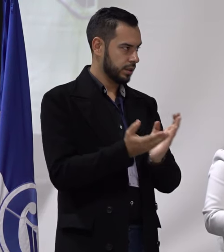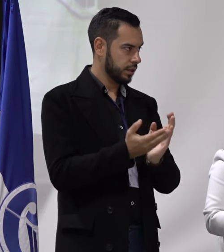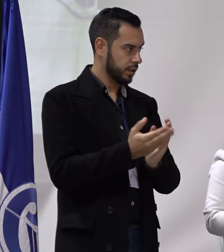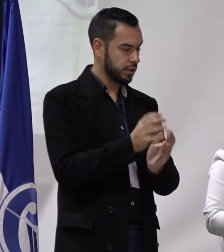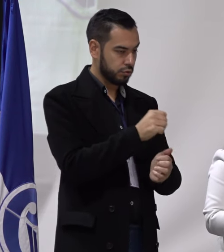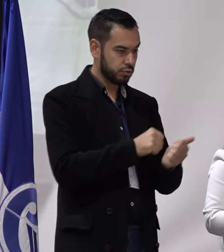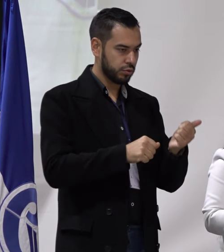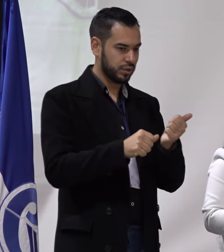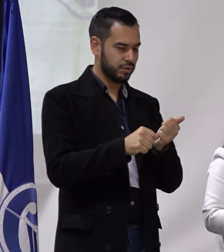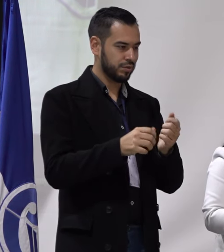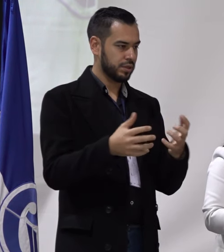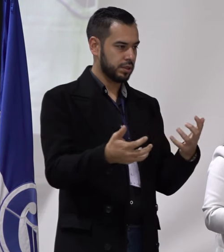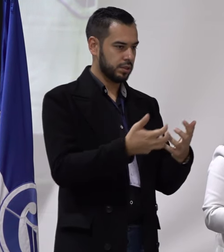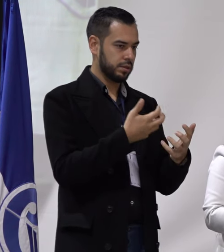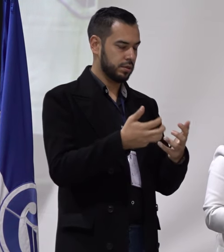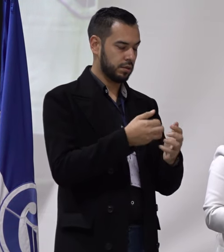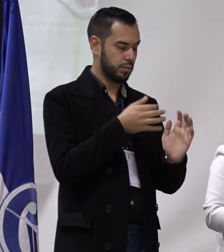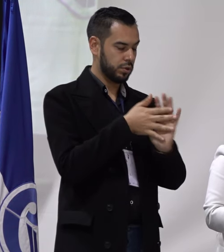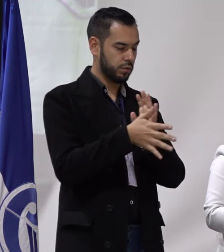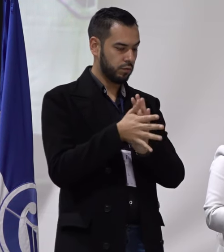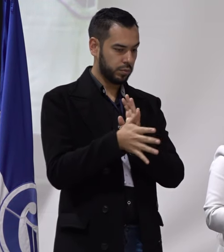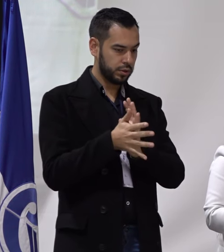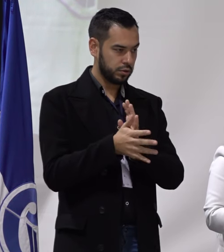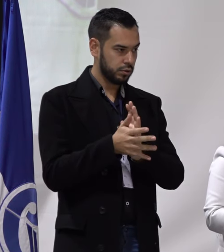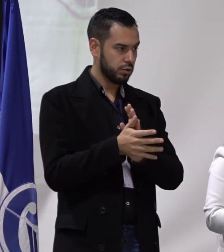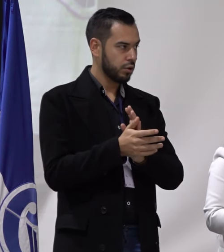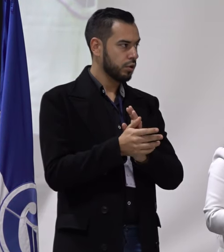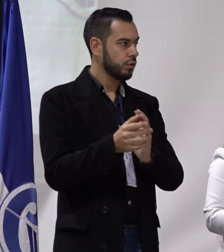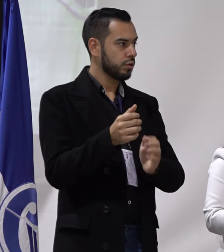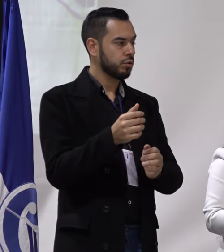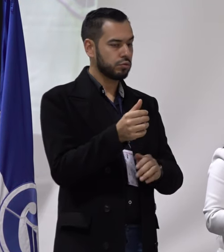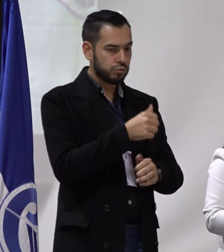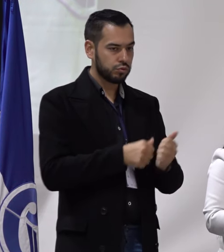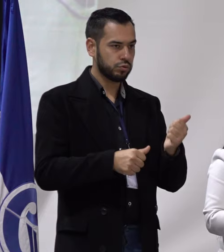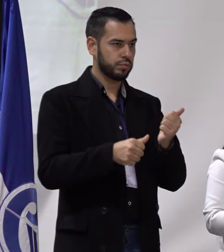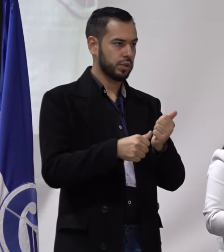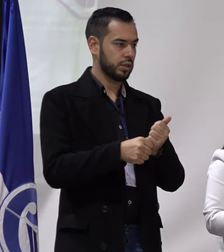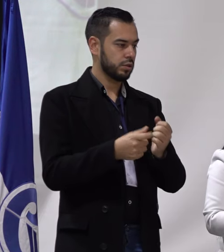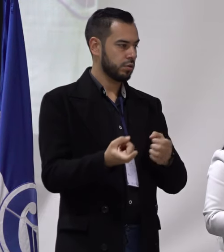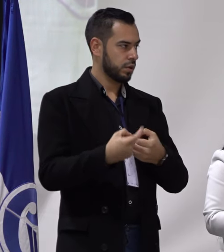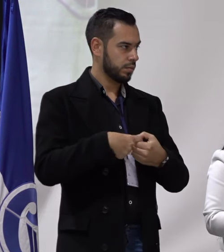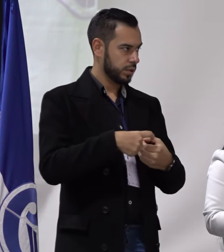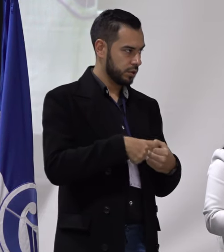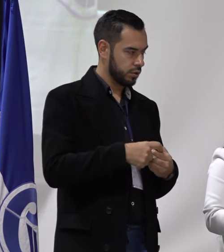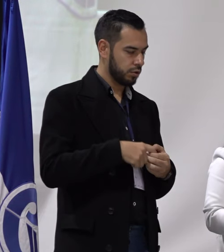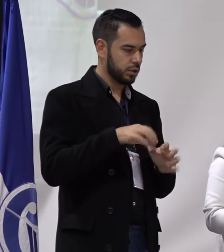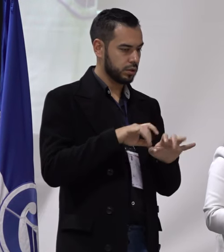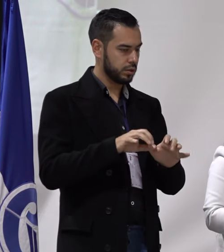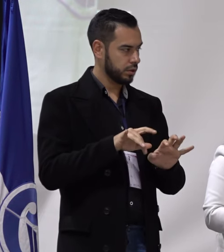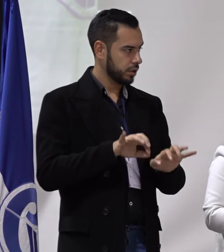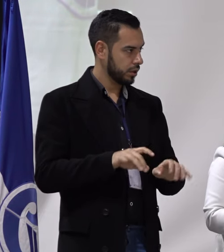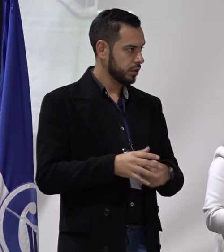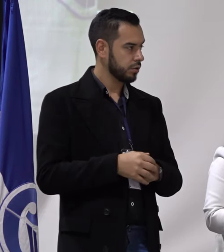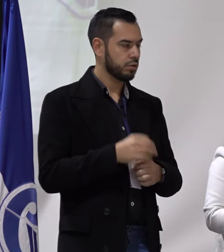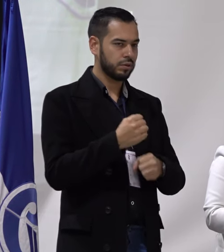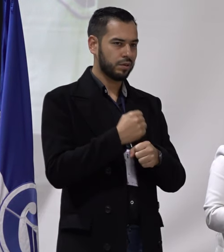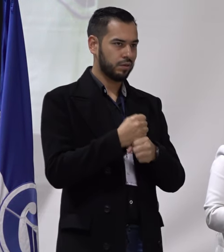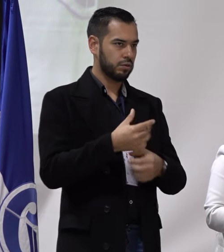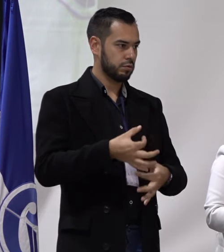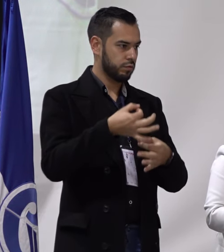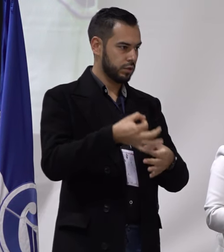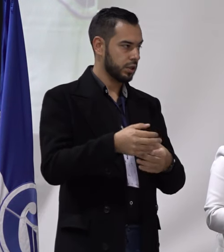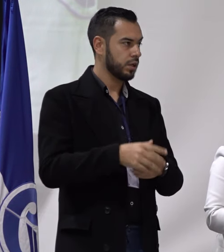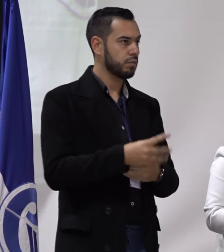Sistemas de Información, a la Subdirección de Admisiones y Registro, a las personas trabajadoras oficiales, a los